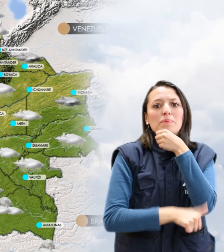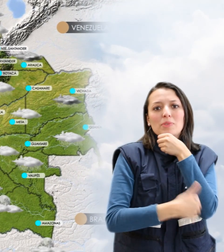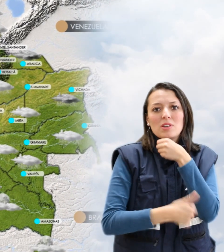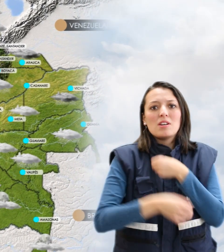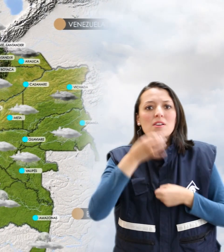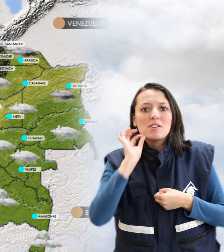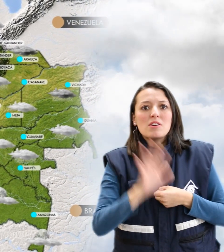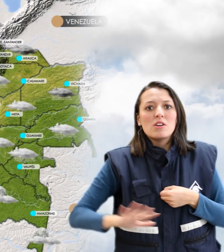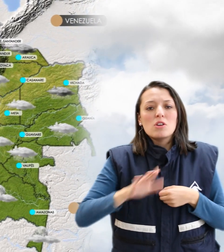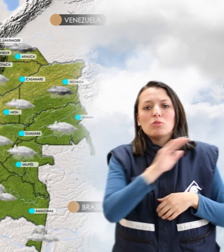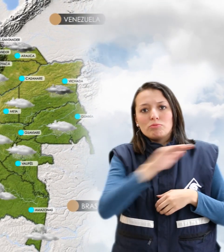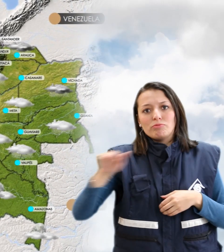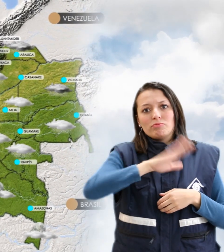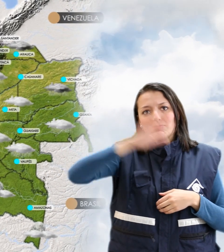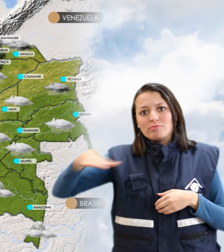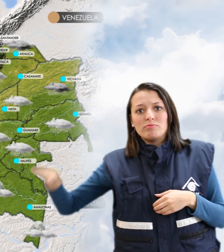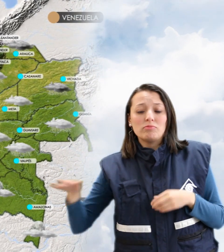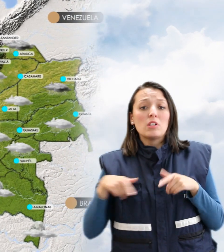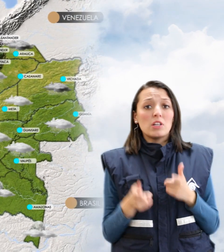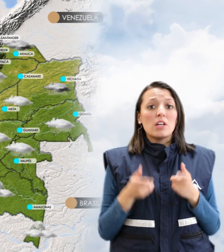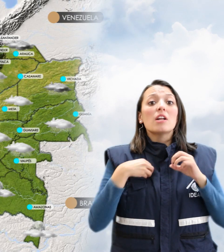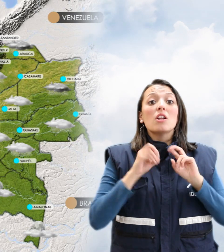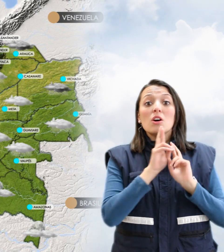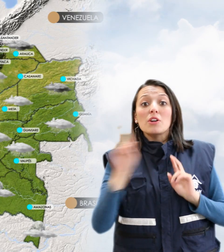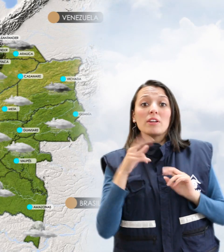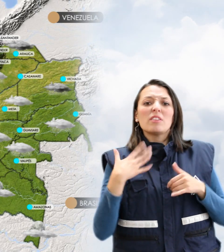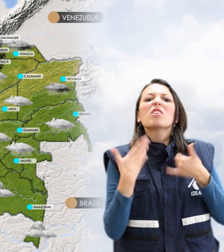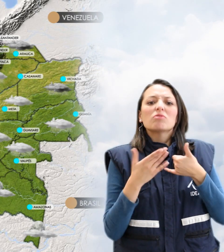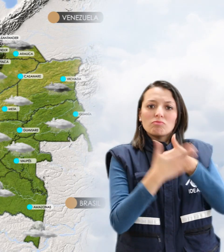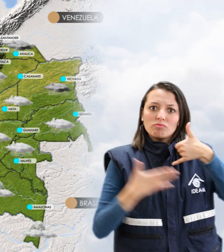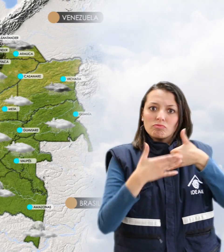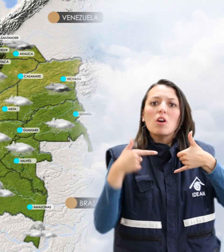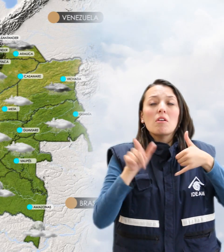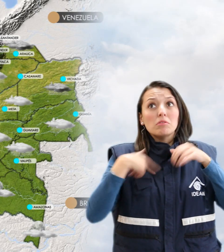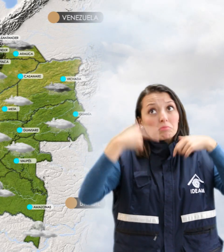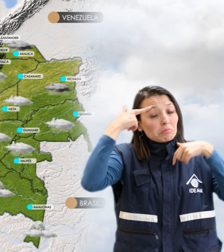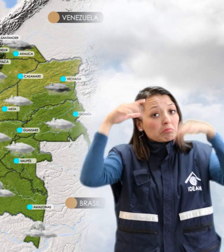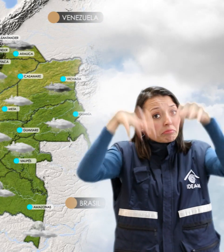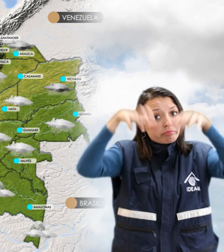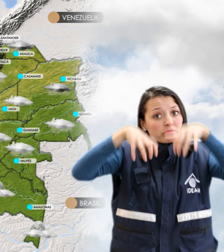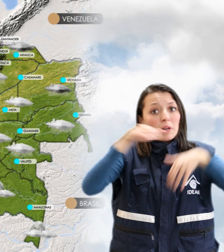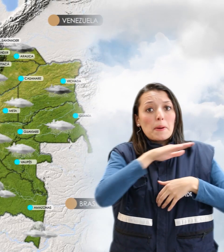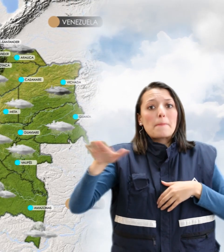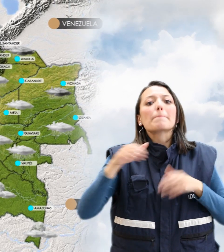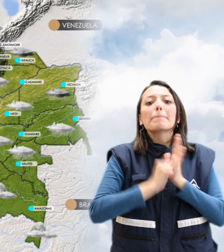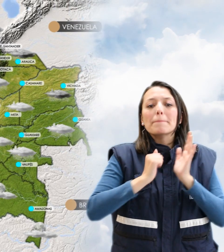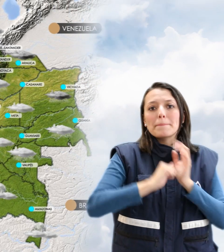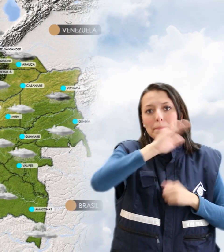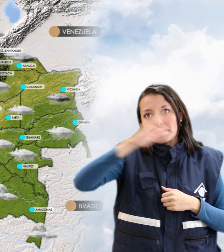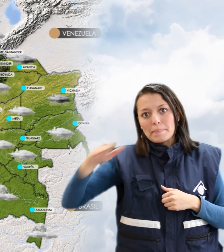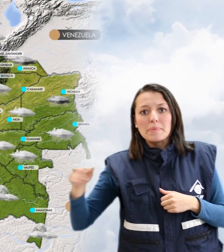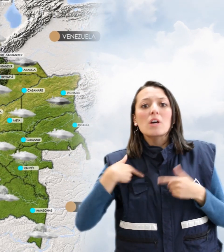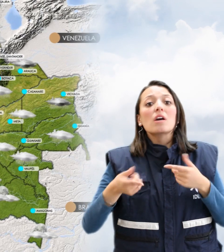Caldas y en el macizo colombiano. En el oriente del territorio nacional se esperan lluvias, en el pie de monte de la cordillera oriental